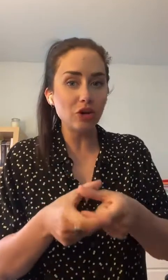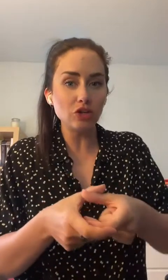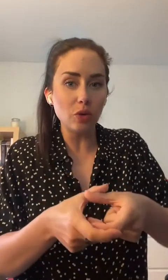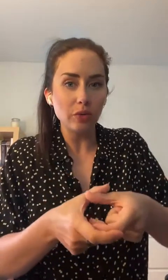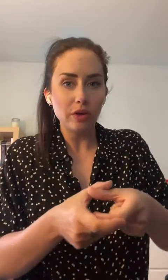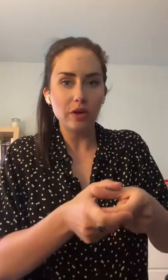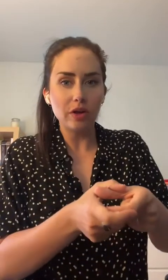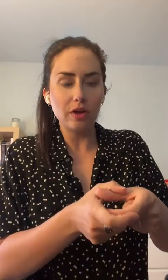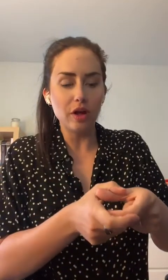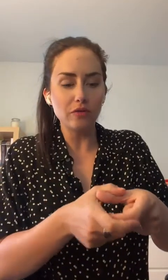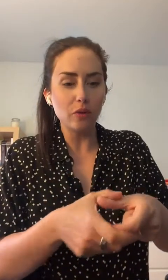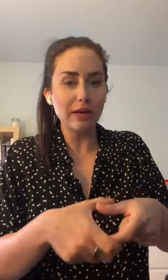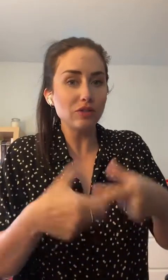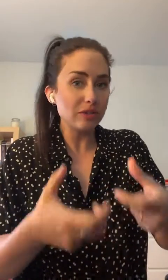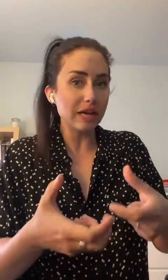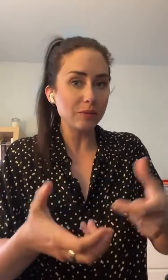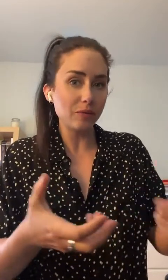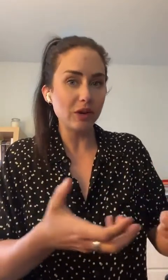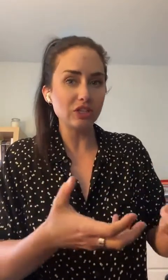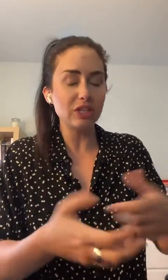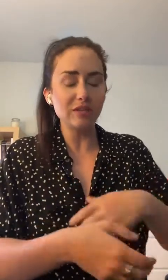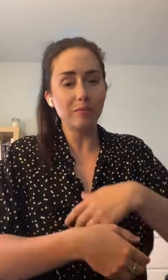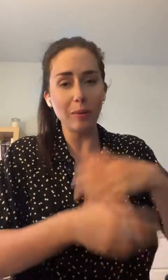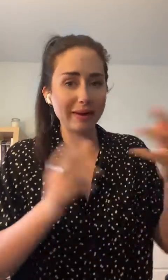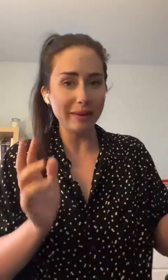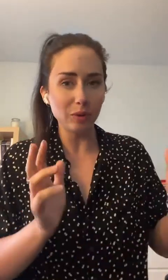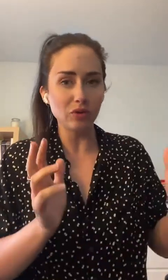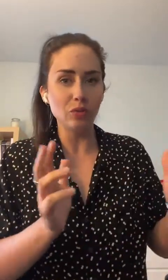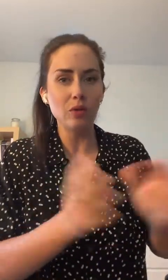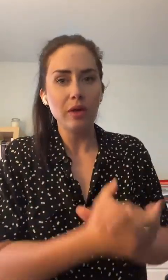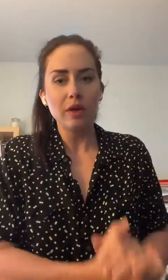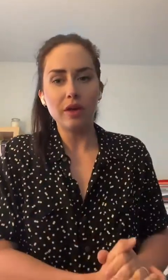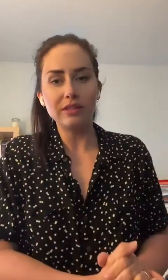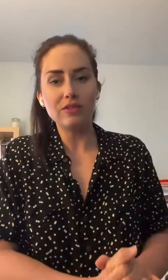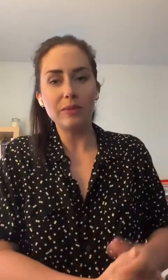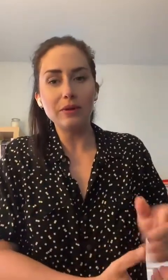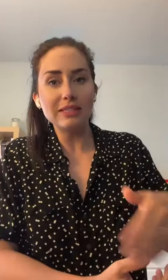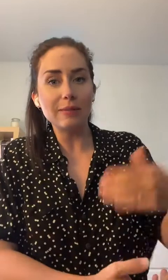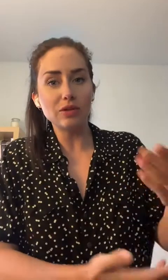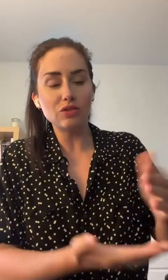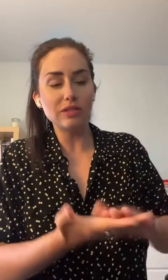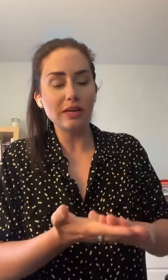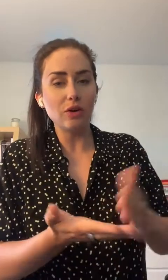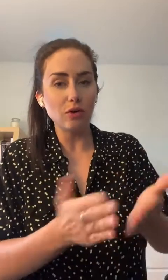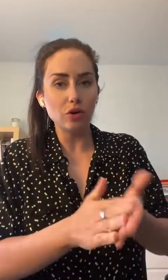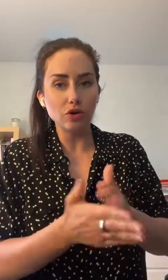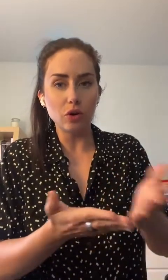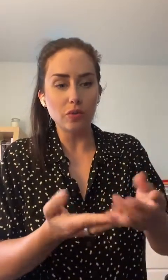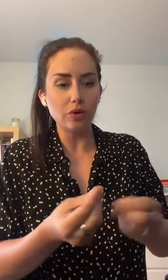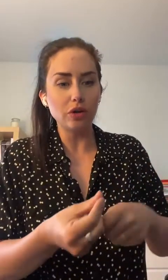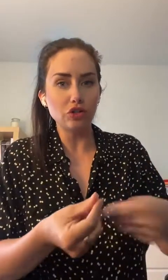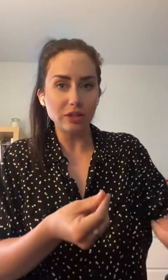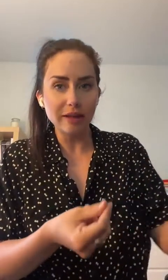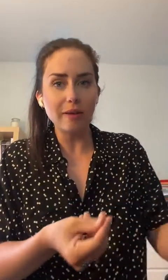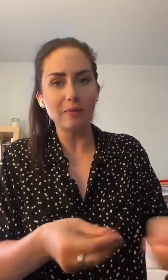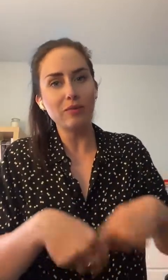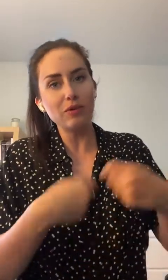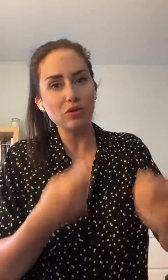cotons, dans le fond, réutilisables que vous pouvez acheter pas mal n'importe où. Si vous ne voulez pas nécessairement utiliser un coton jetable, vous pouvez